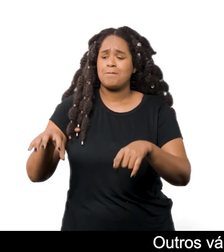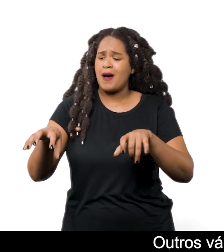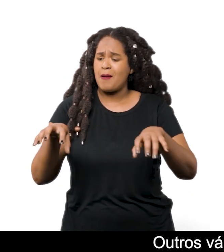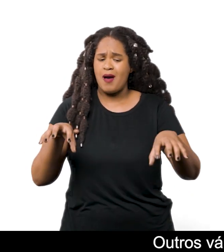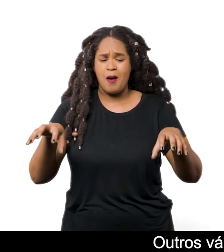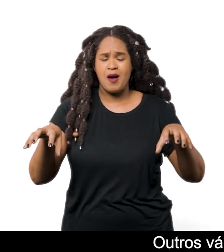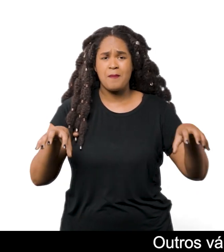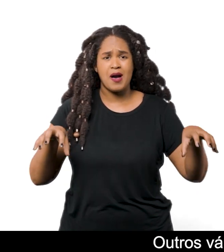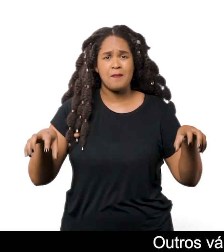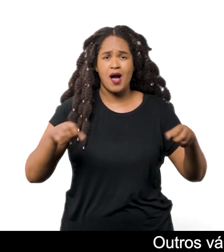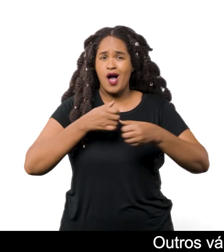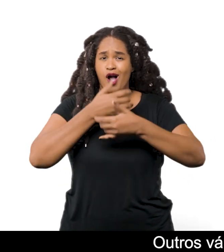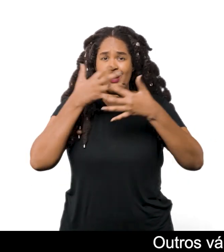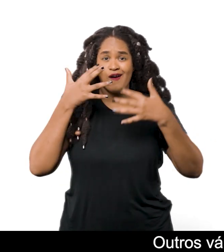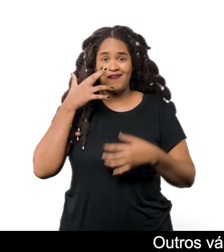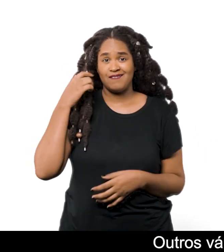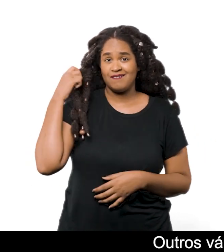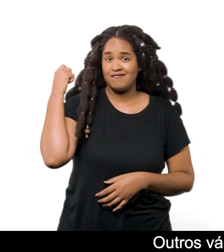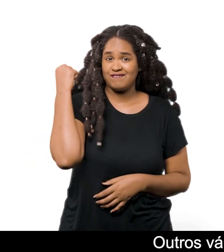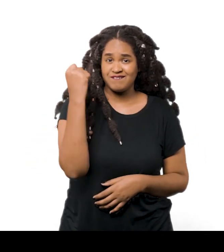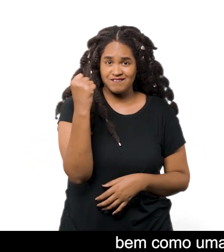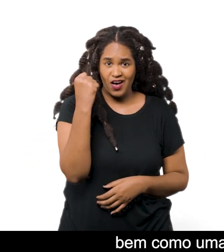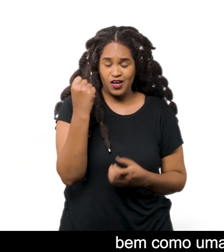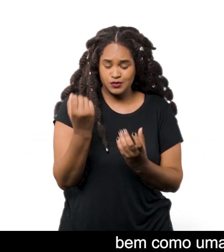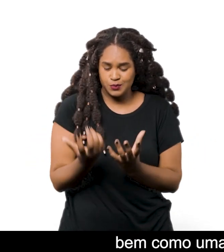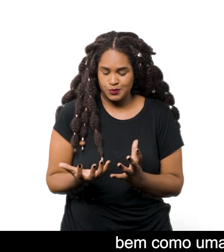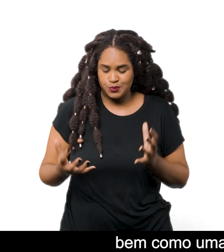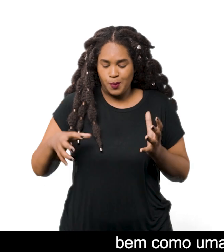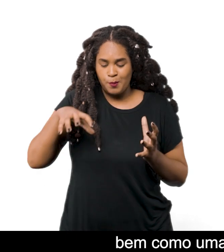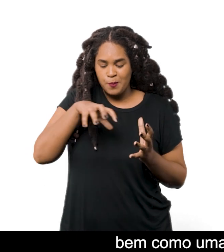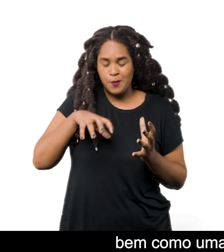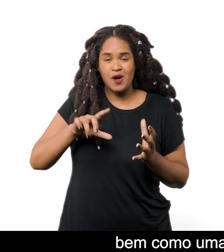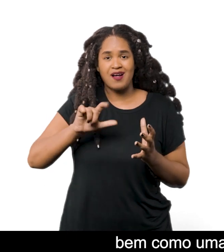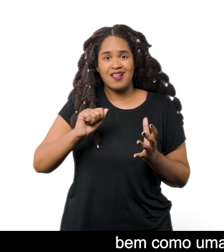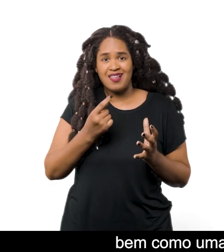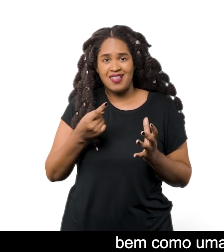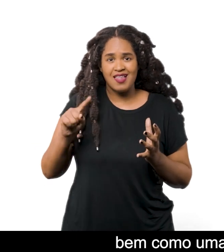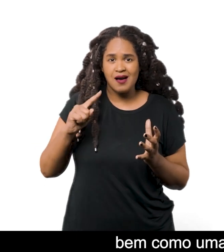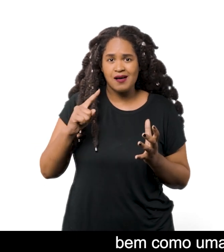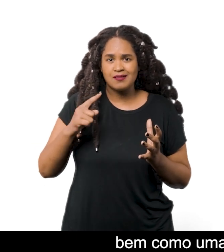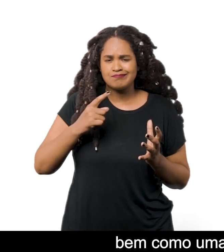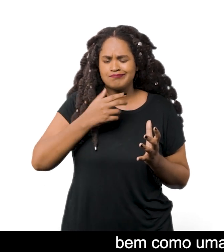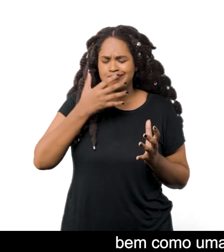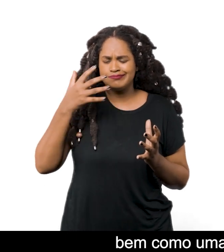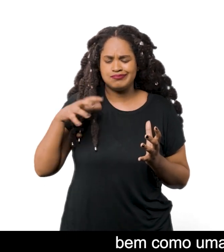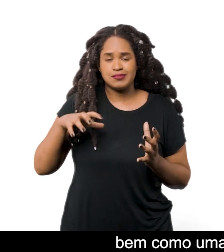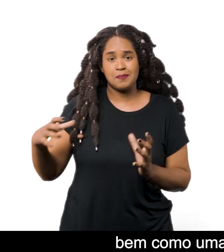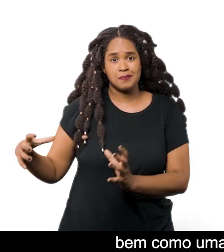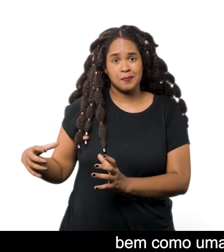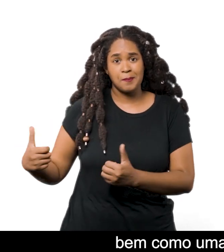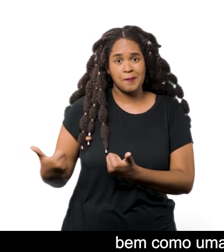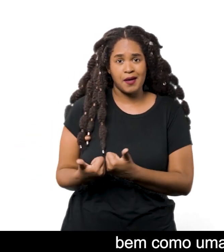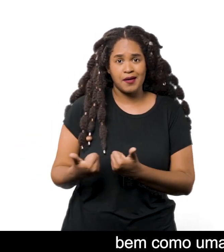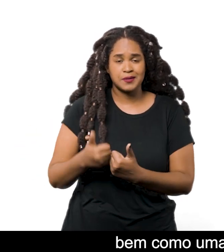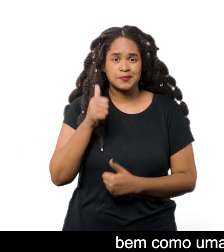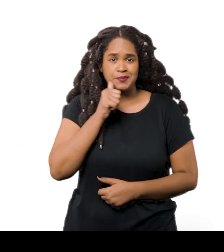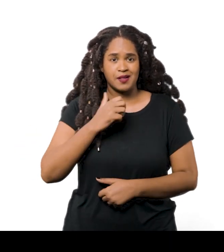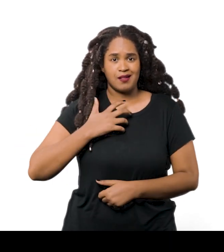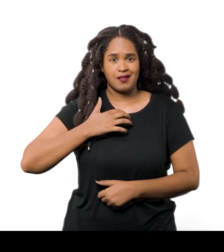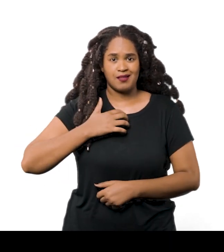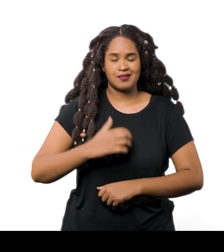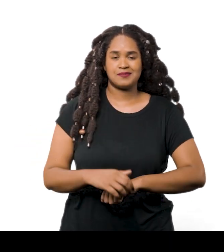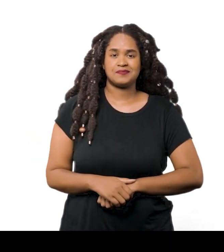Outros vários carretéis de lãs com cores vibrantes Bem como uma cesta com bolas de lãs Também estão próximos da artista